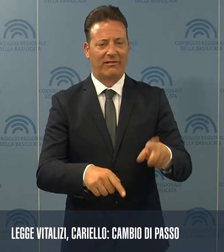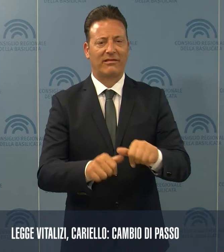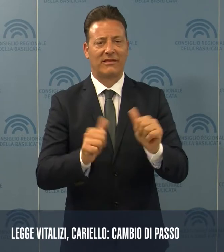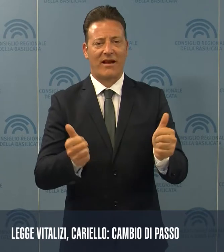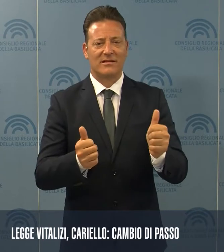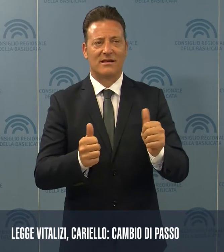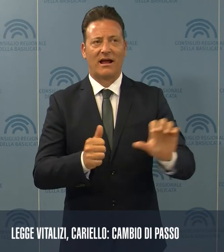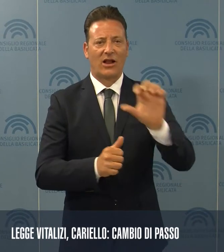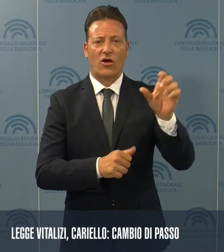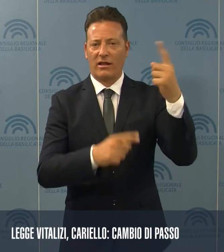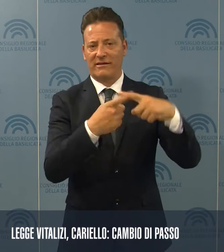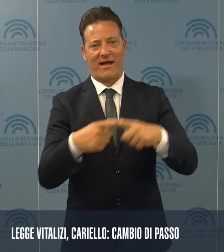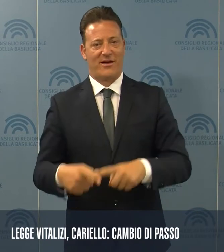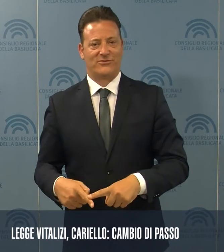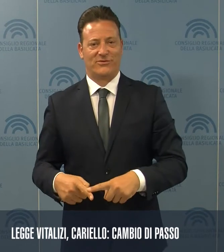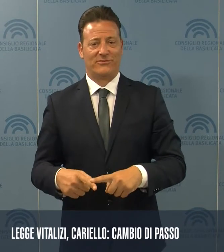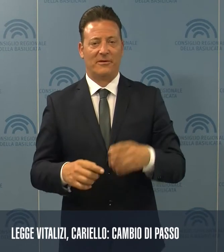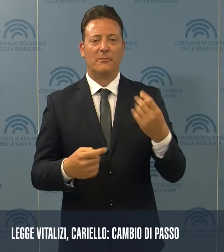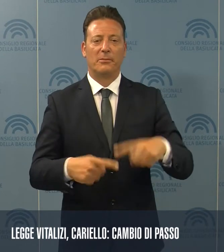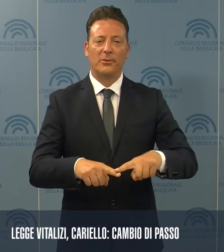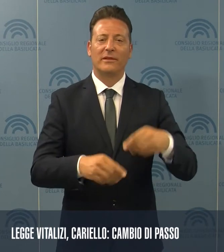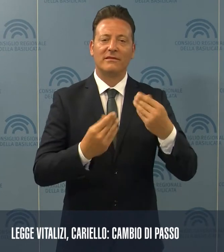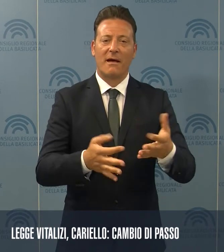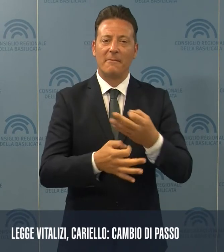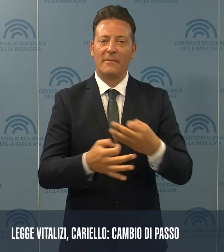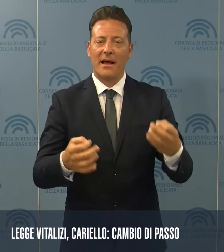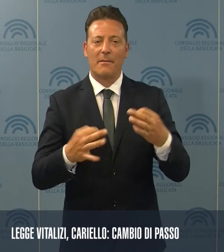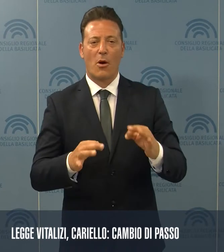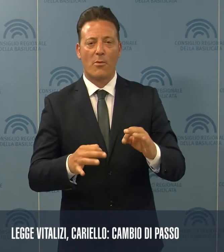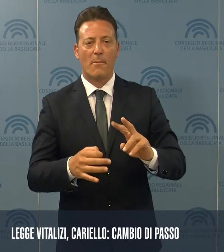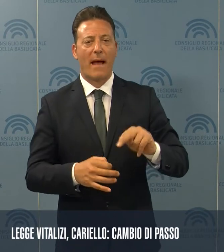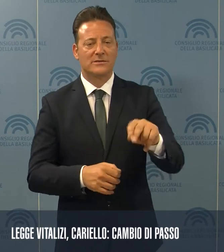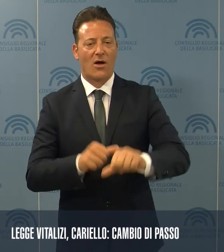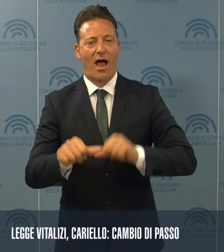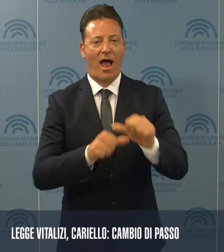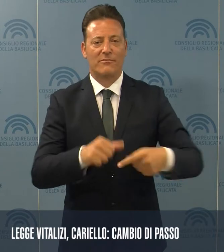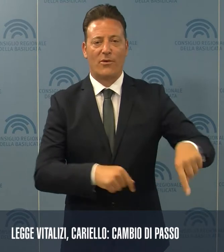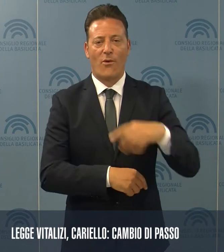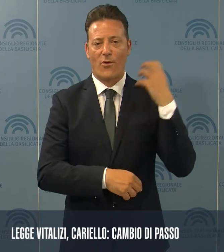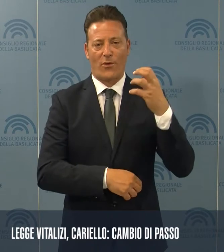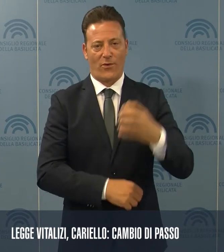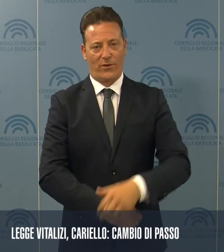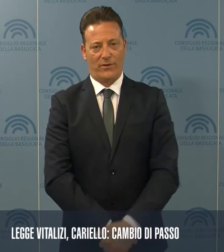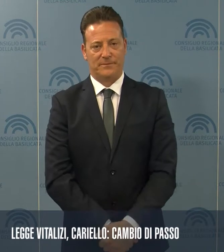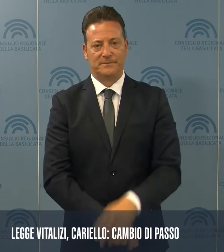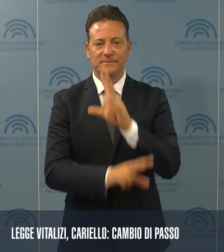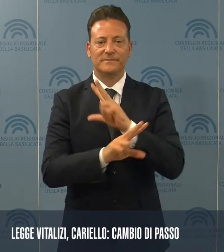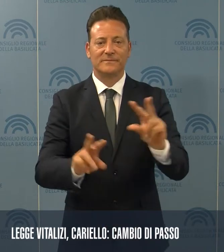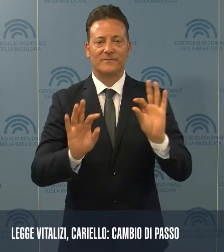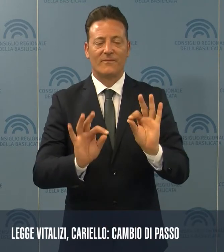altre regioni e ci caratterizza per un cambio di passo di cui siamo fieri. Lo afferma il Presidente